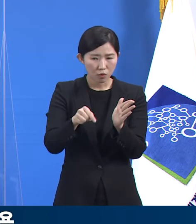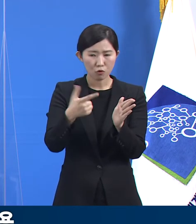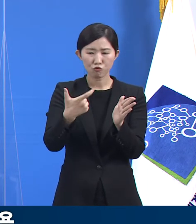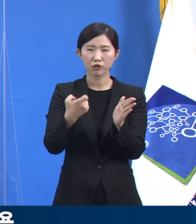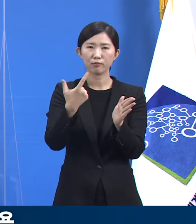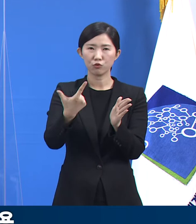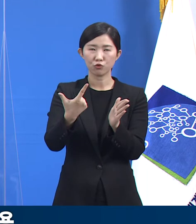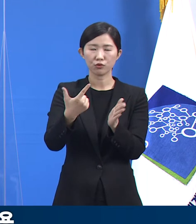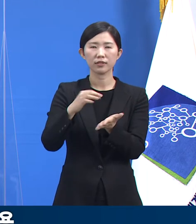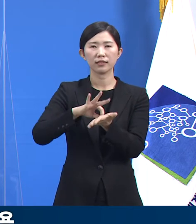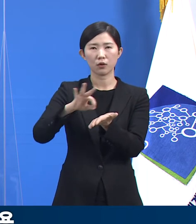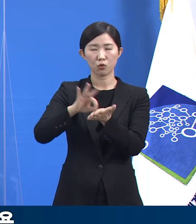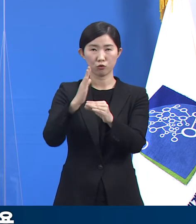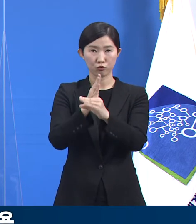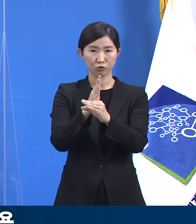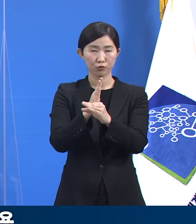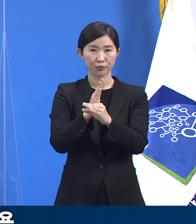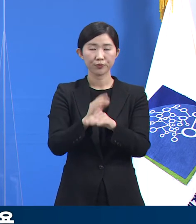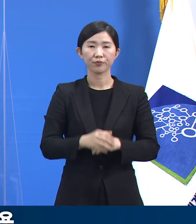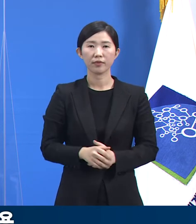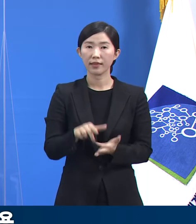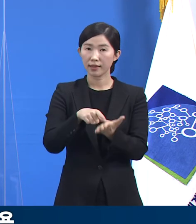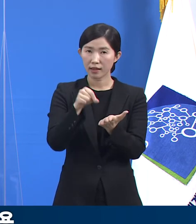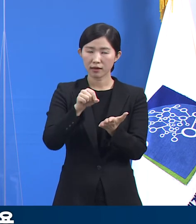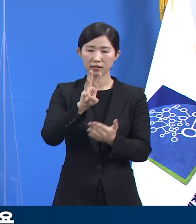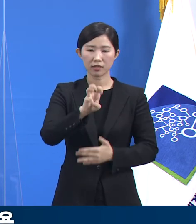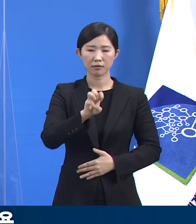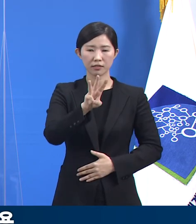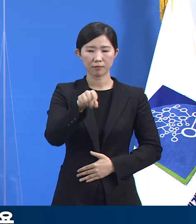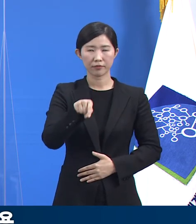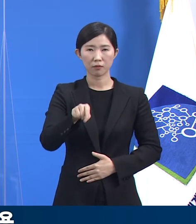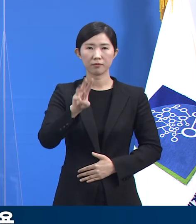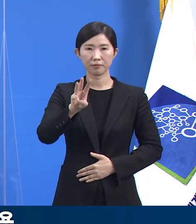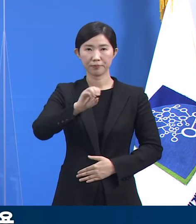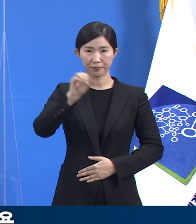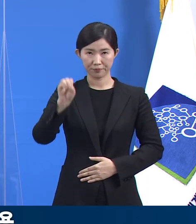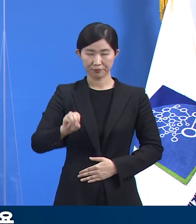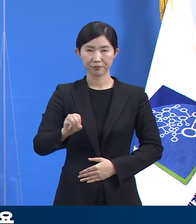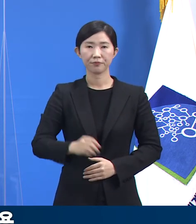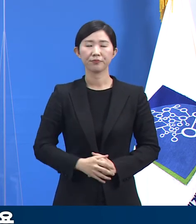사용하고 있습니다. 현재 가동률은 33.3%입니다.